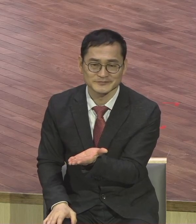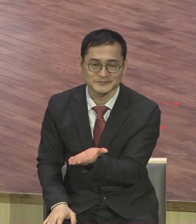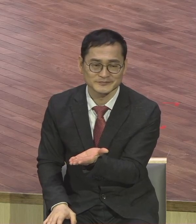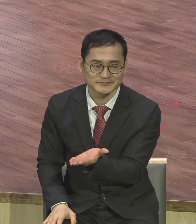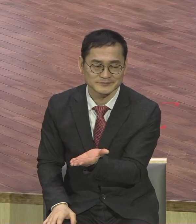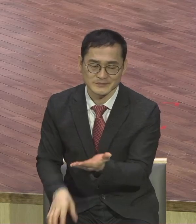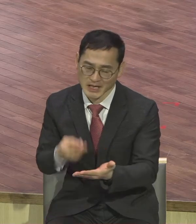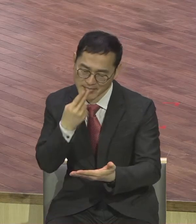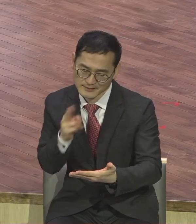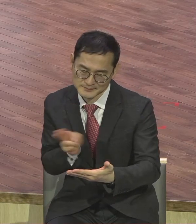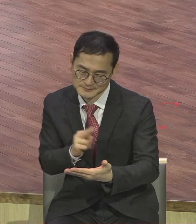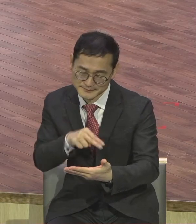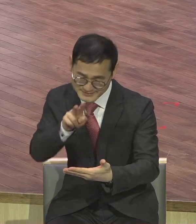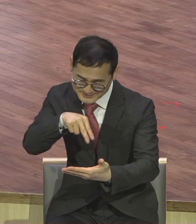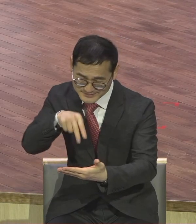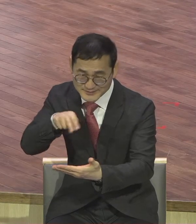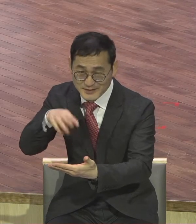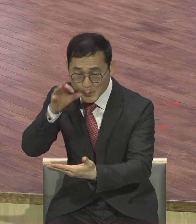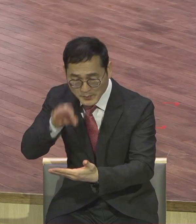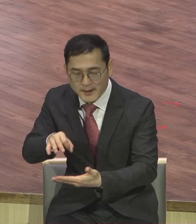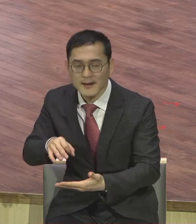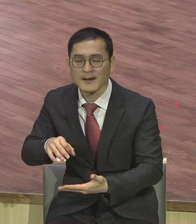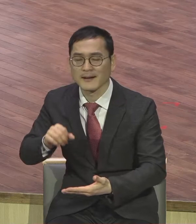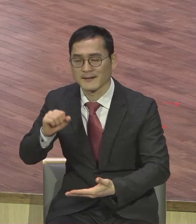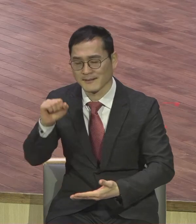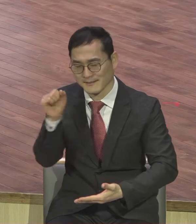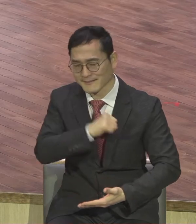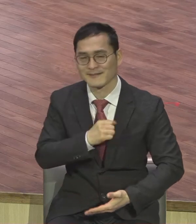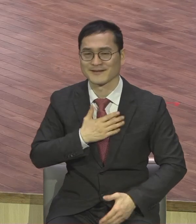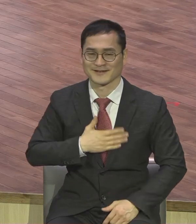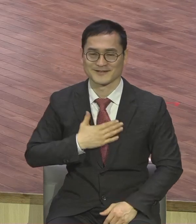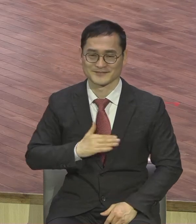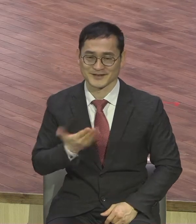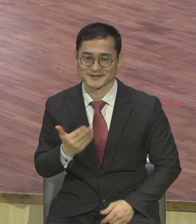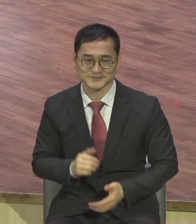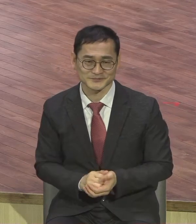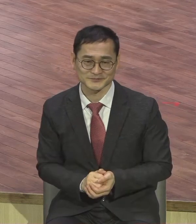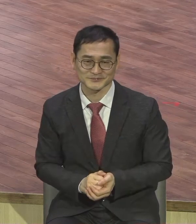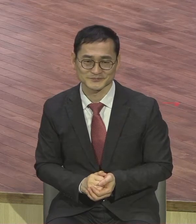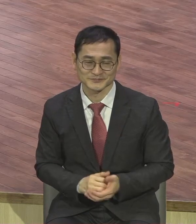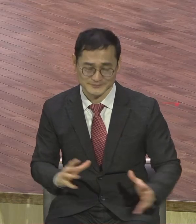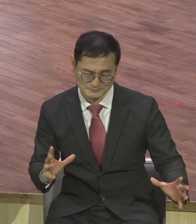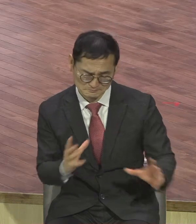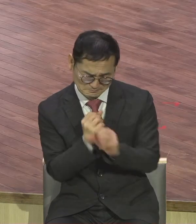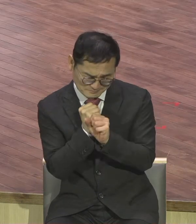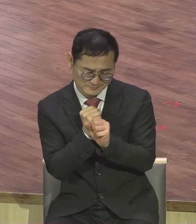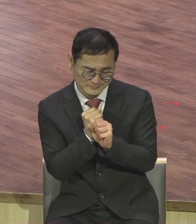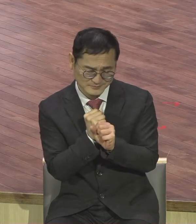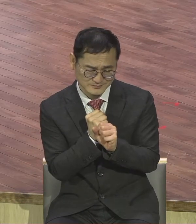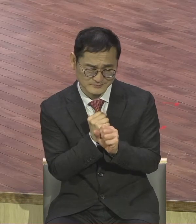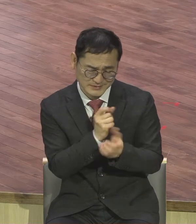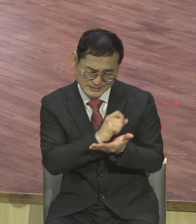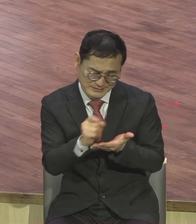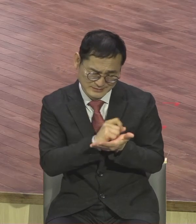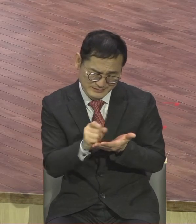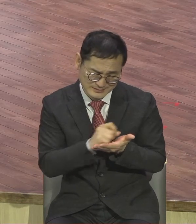아주 일목요연하게 그걸 줬잖아요 그럼 가지고 책을 집에 꽂아놓지 말고